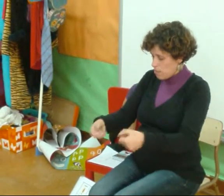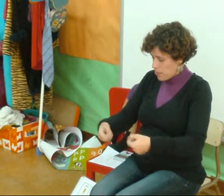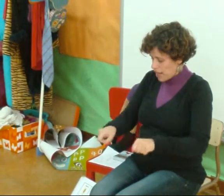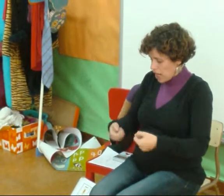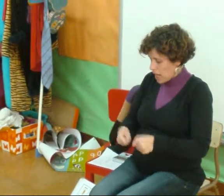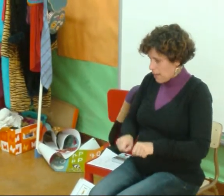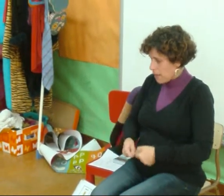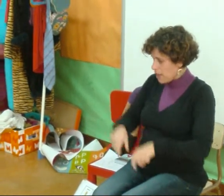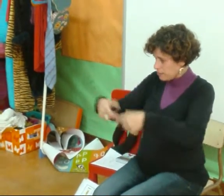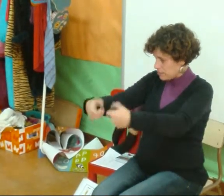Empanada